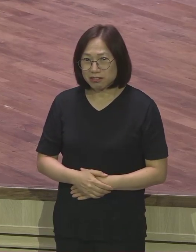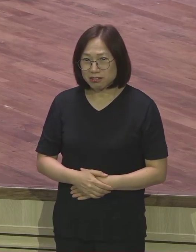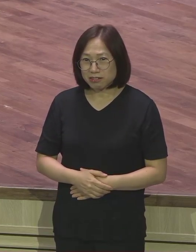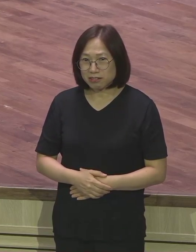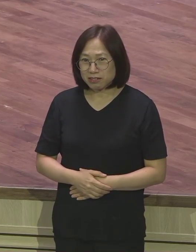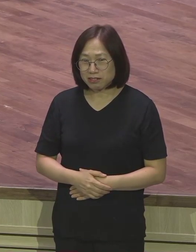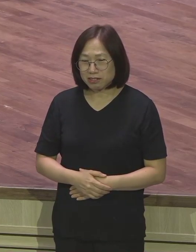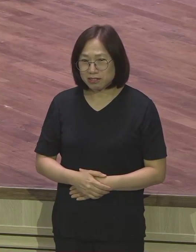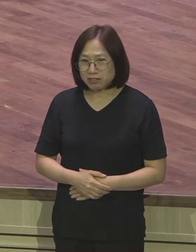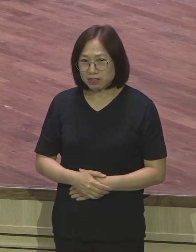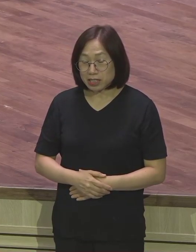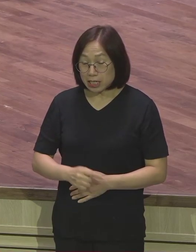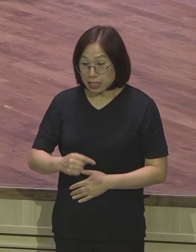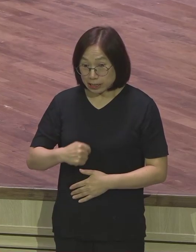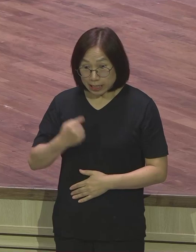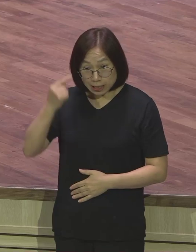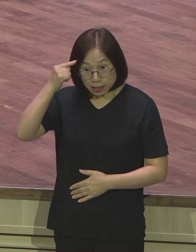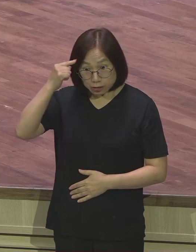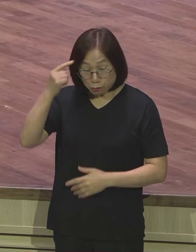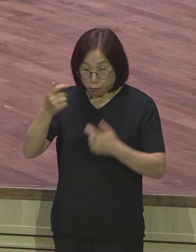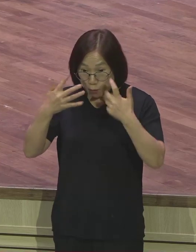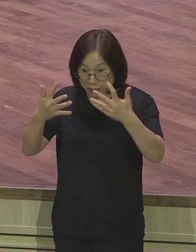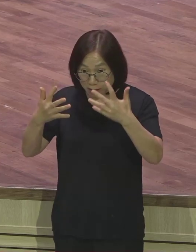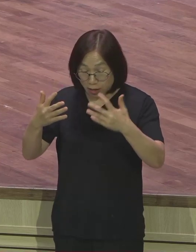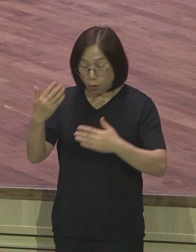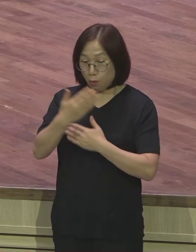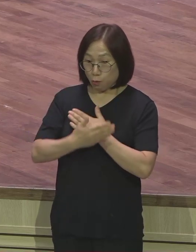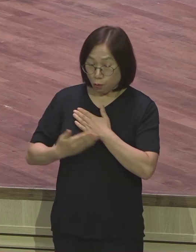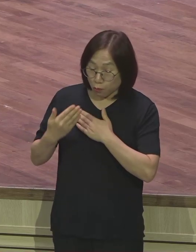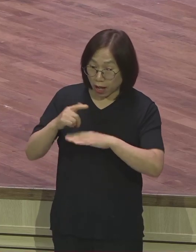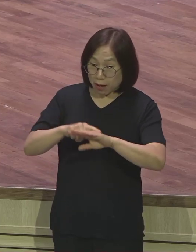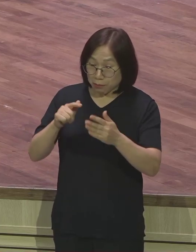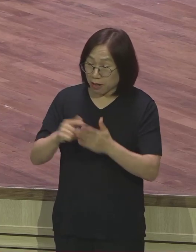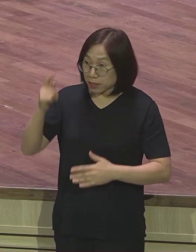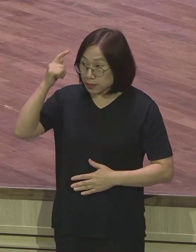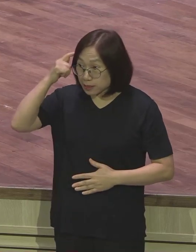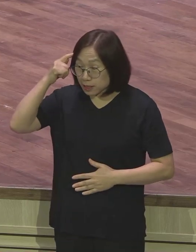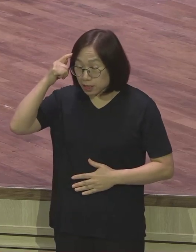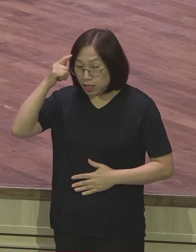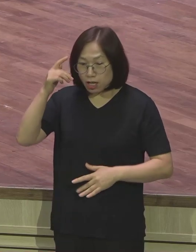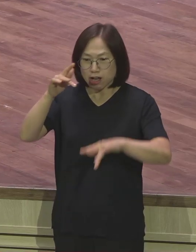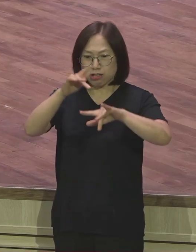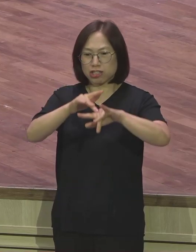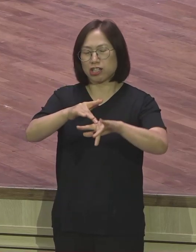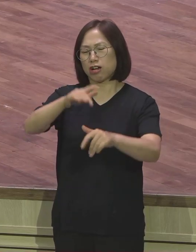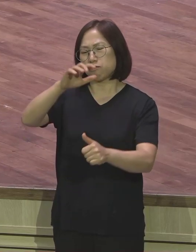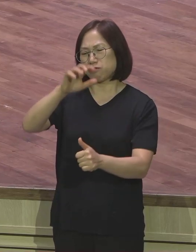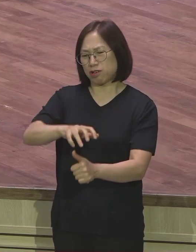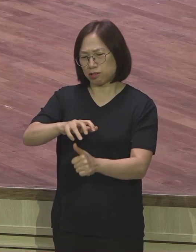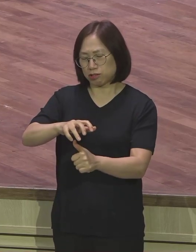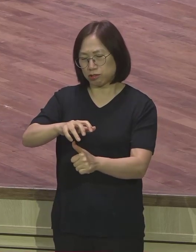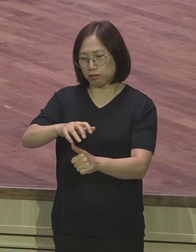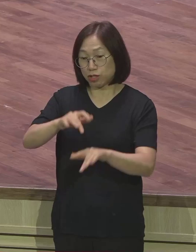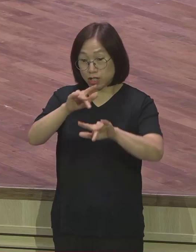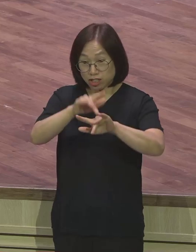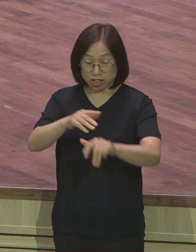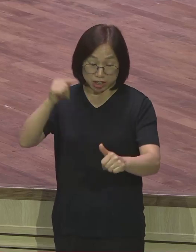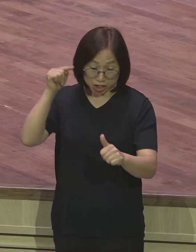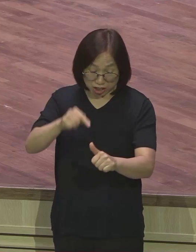심지어 자기 의식은 분명히 있는데 몸과 마음과 생각이 완전히 귀신에게 장악돼서 귀신이 시키는 대로 귀신 목소리를 계속